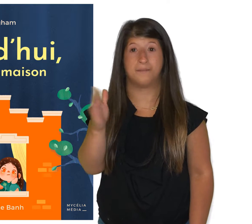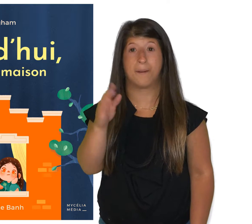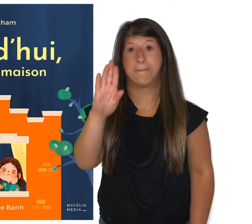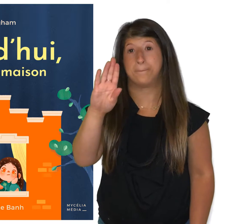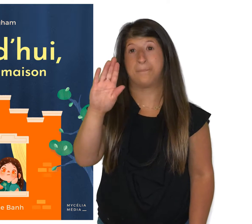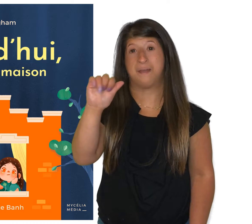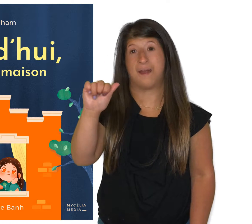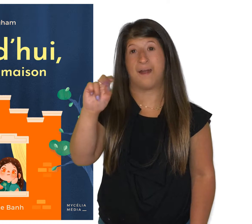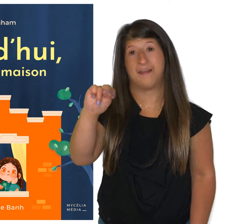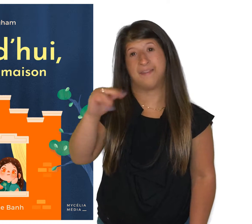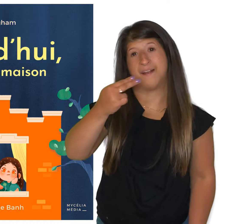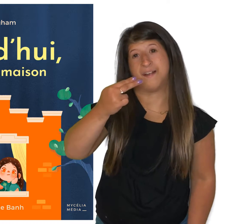Pan.